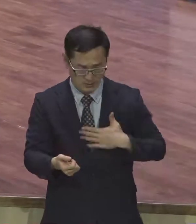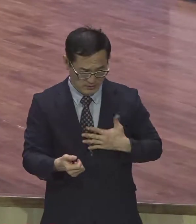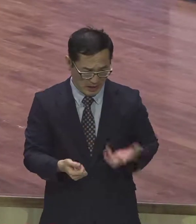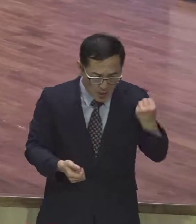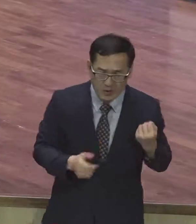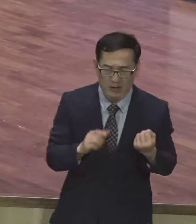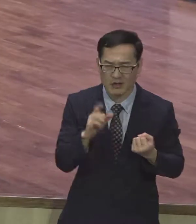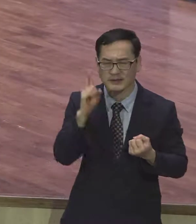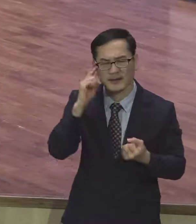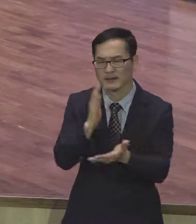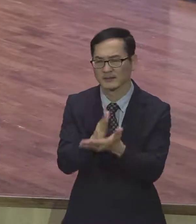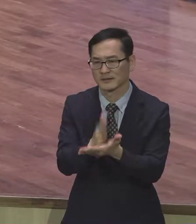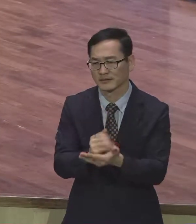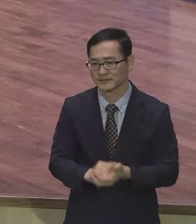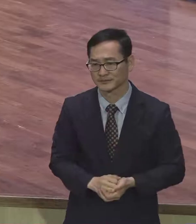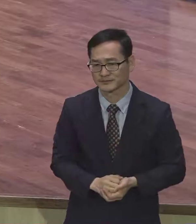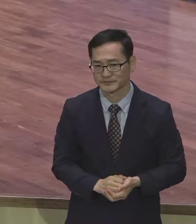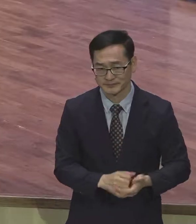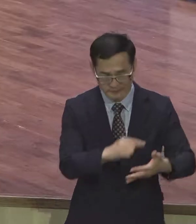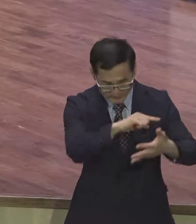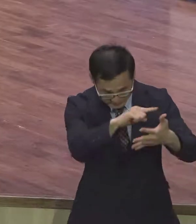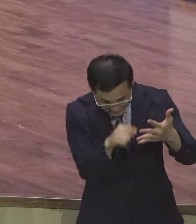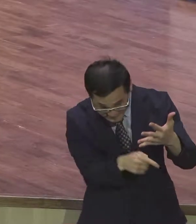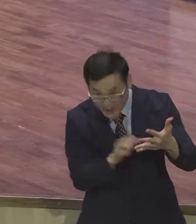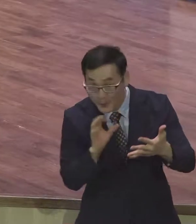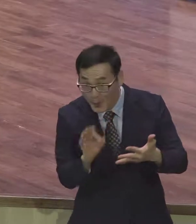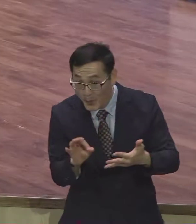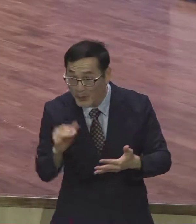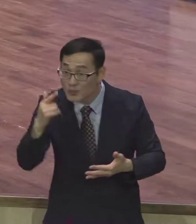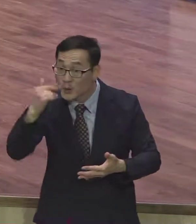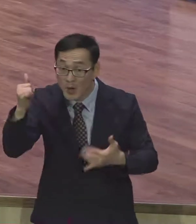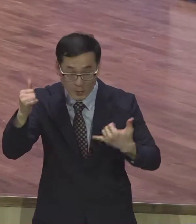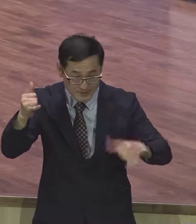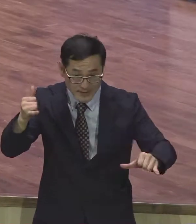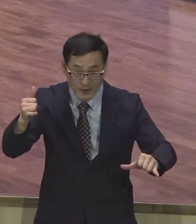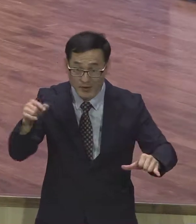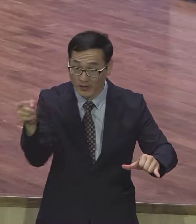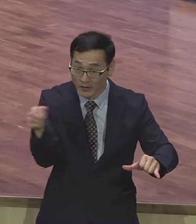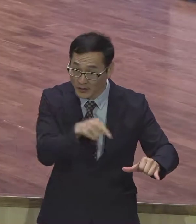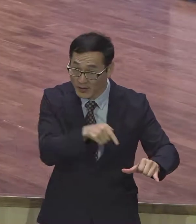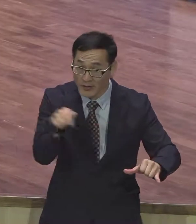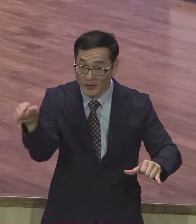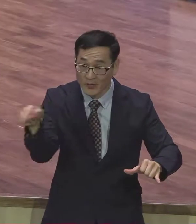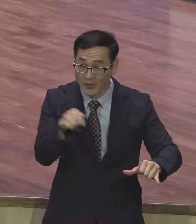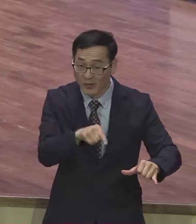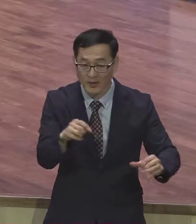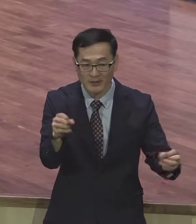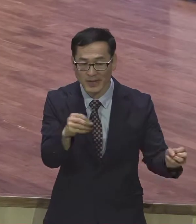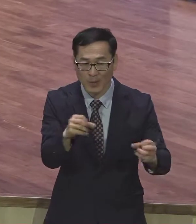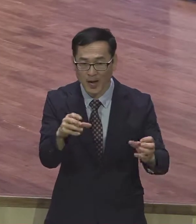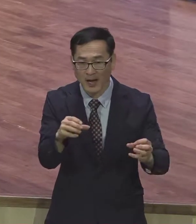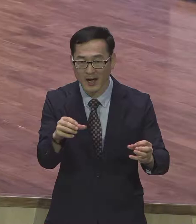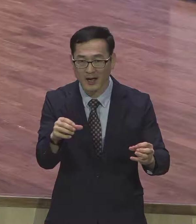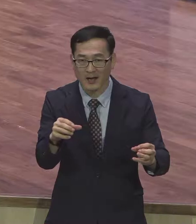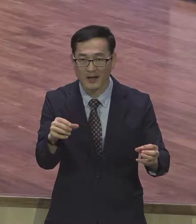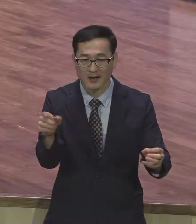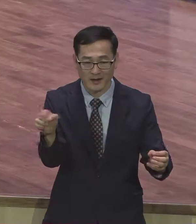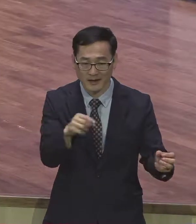보면요 부모와 자녀의 삶 속에서 이어지는 대화 이 삶이 굉장히 중요하죠